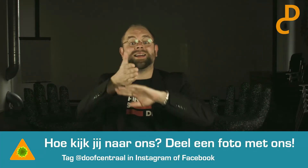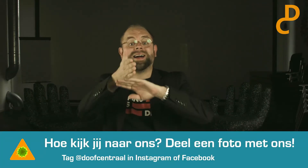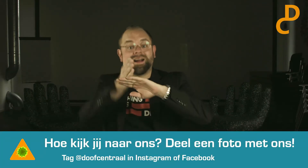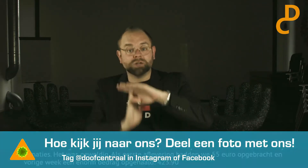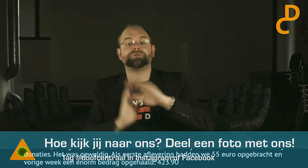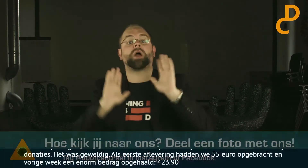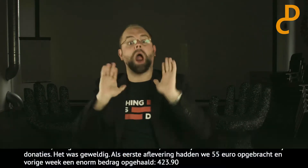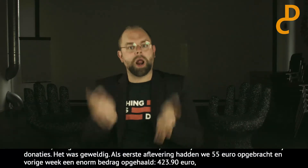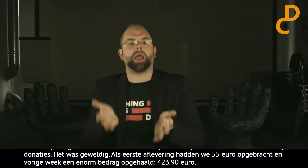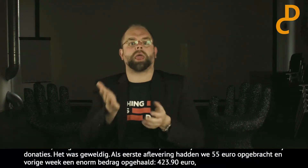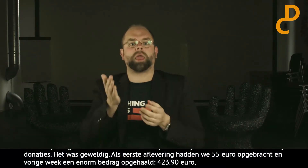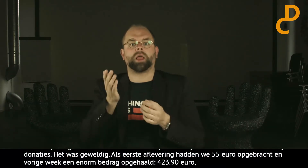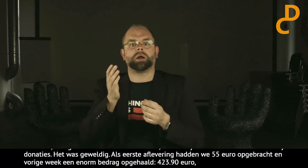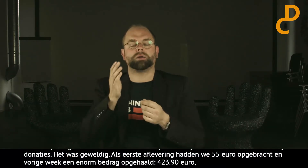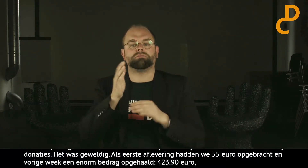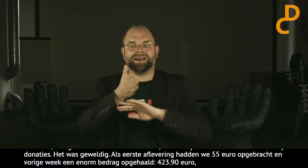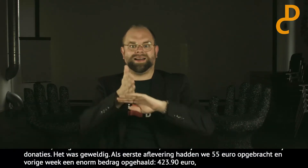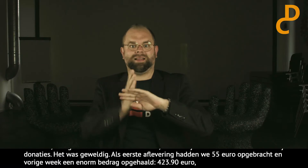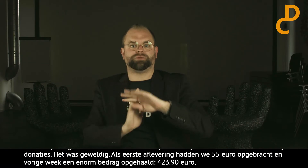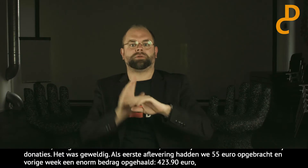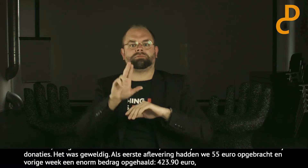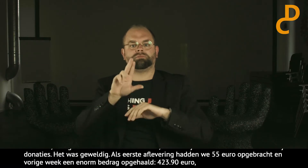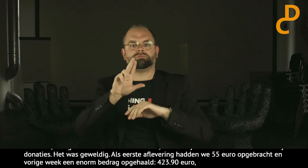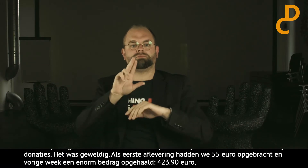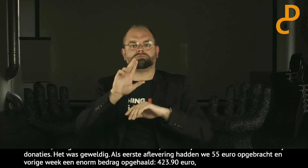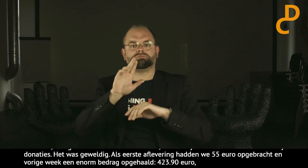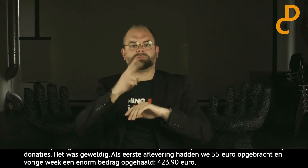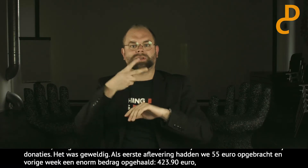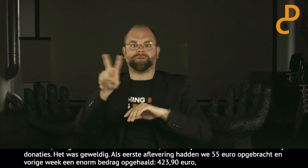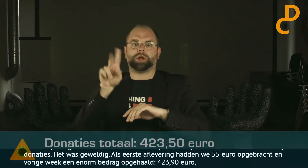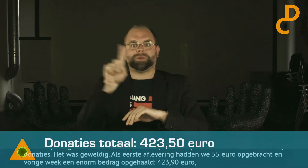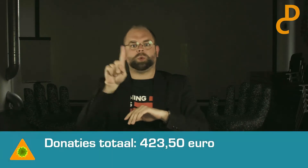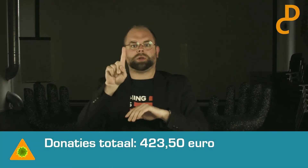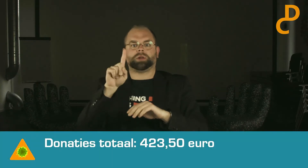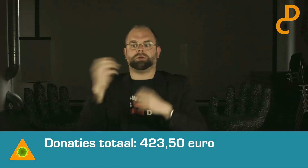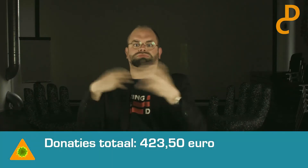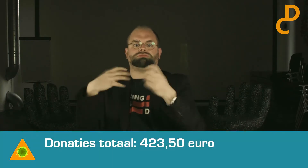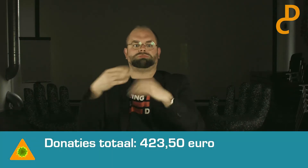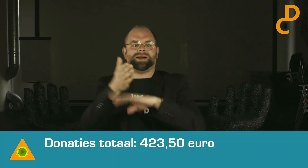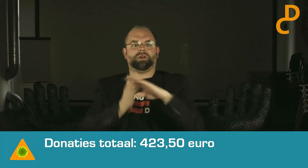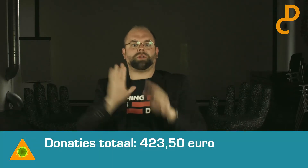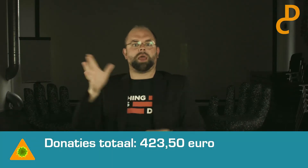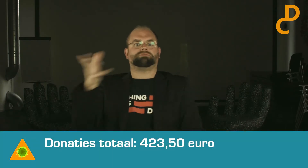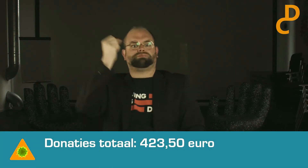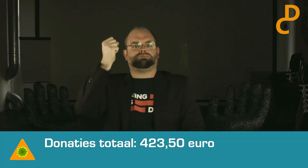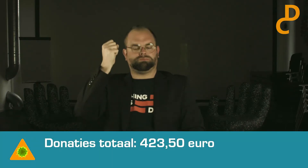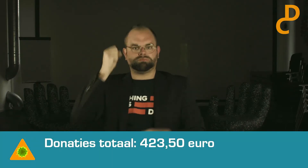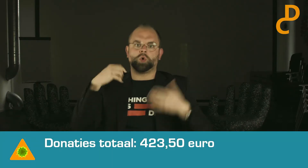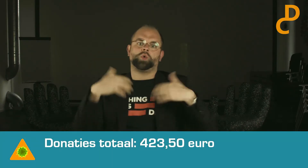,5 euro. En de helft daarvan hadden we binnen 20 minuten na het eind van de